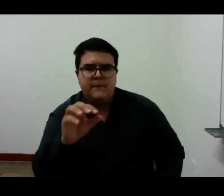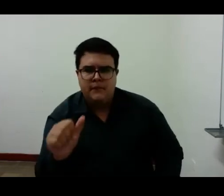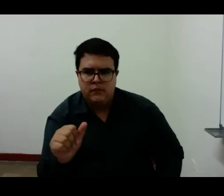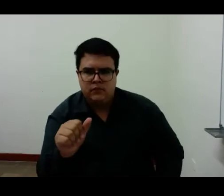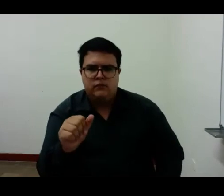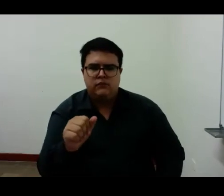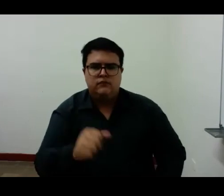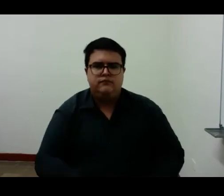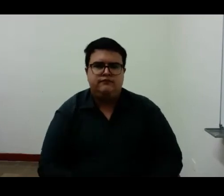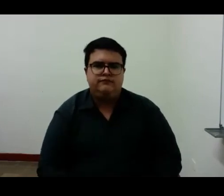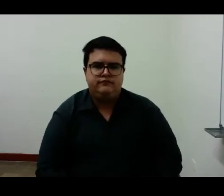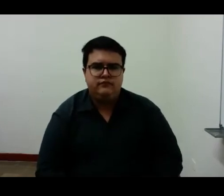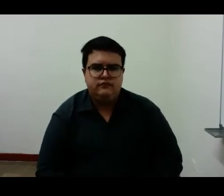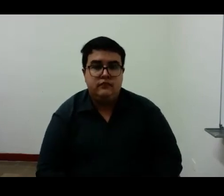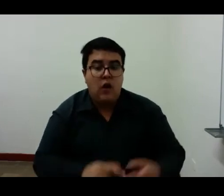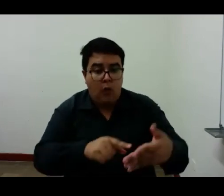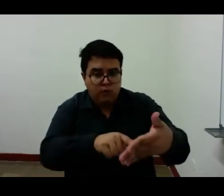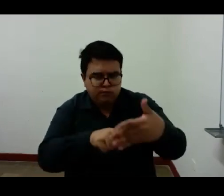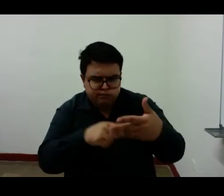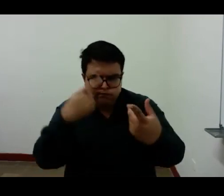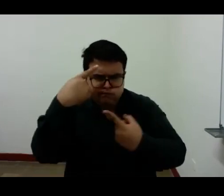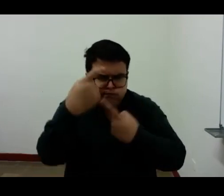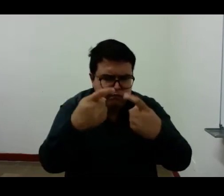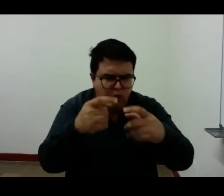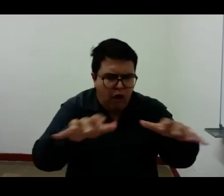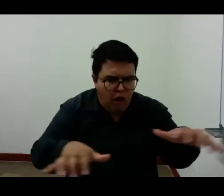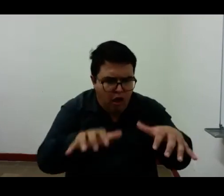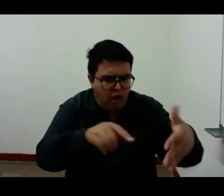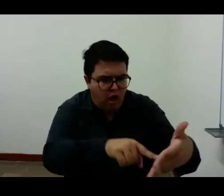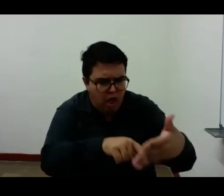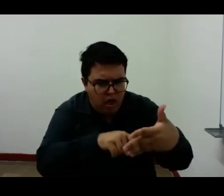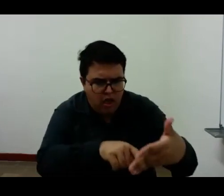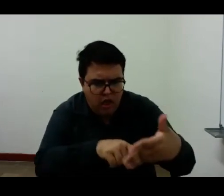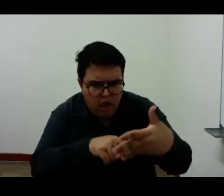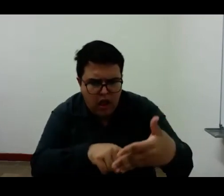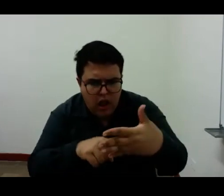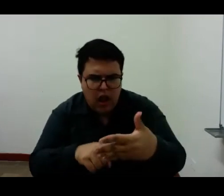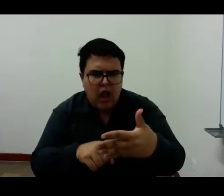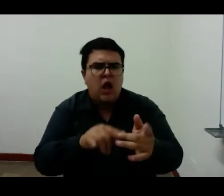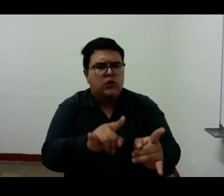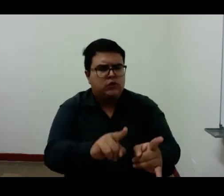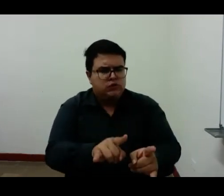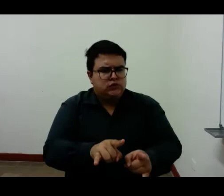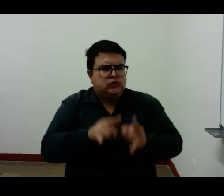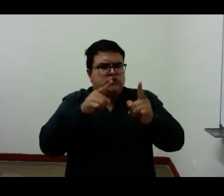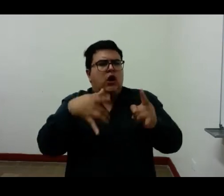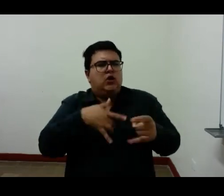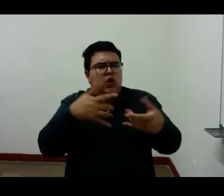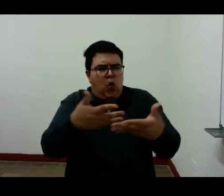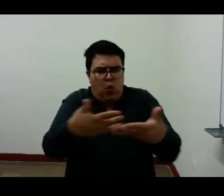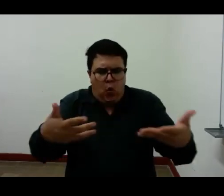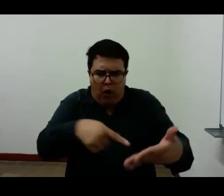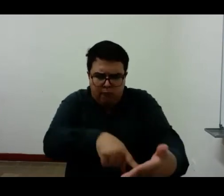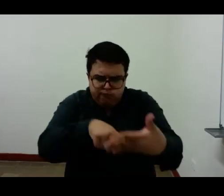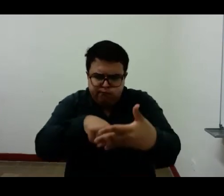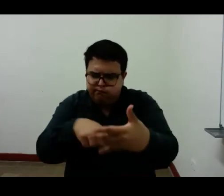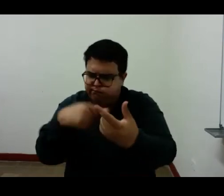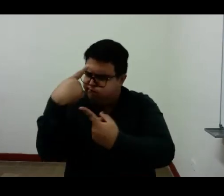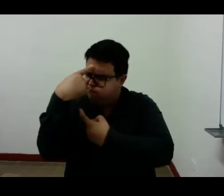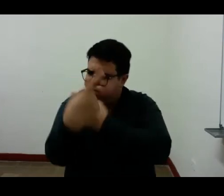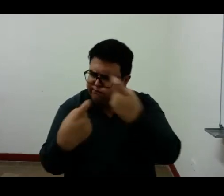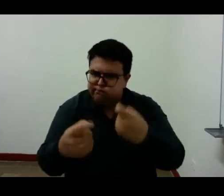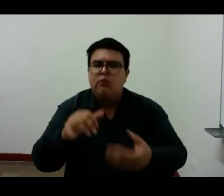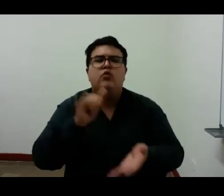lo que muestran las cosas nada más que lo visible es su apariencia es la idea de la